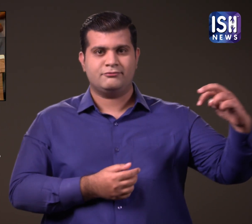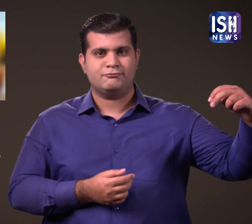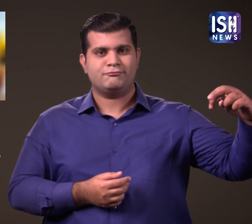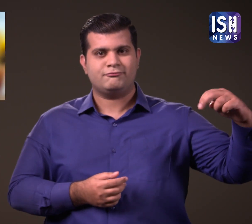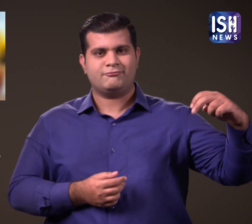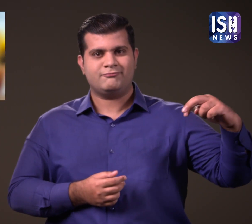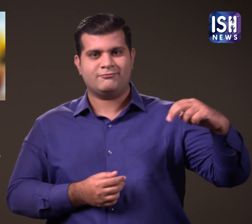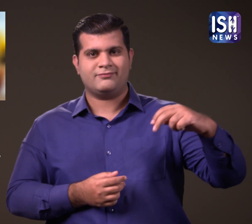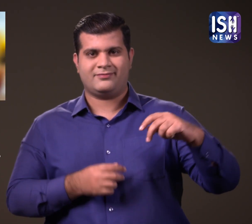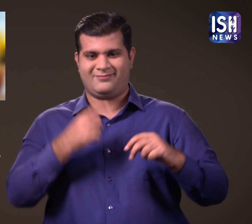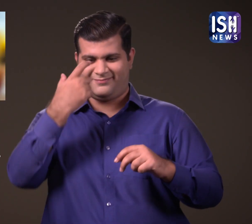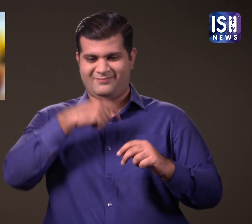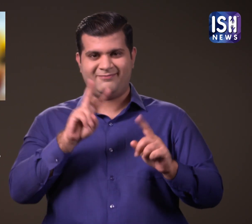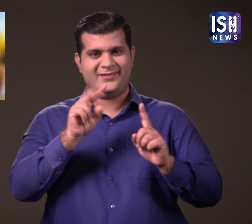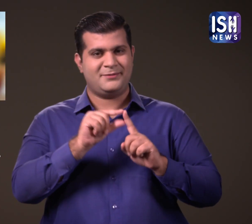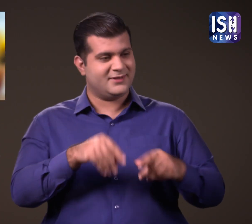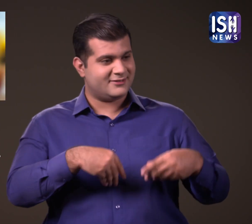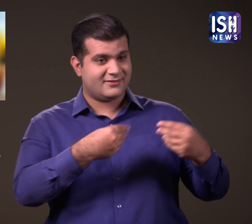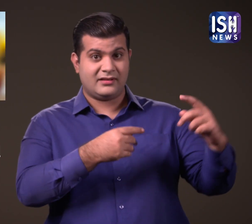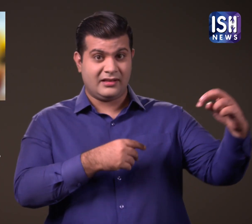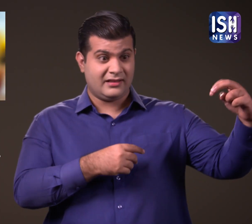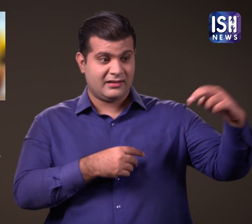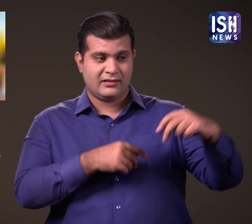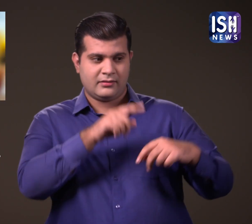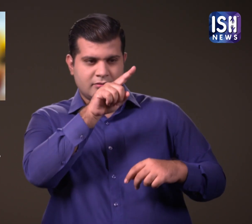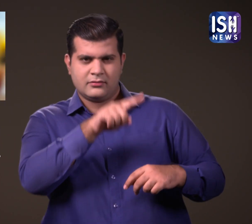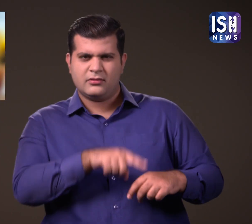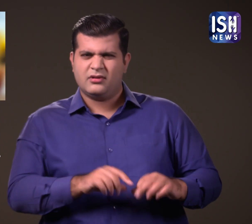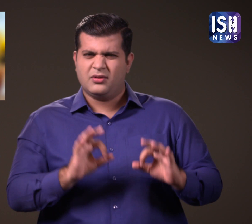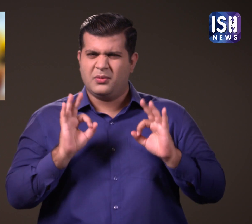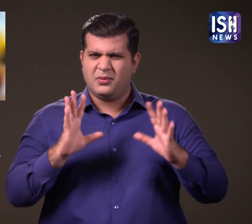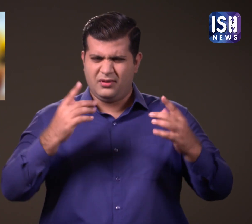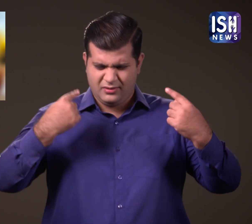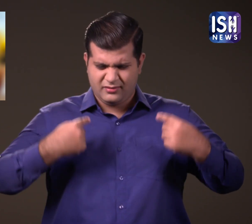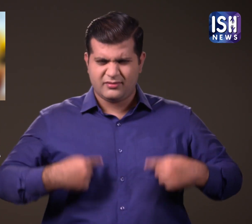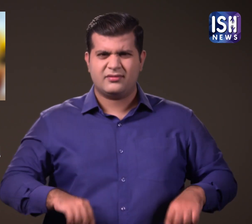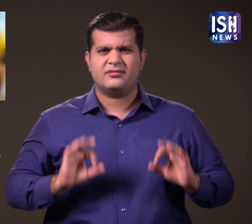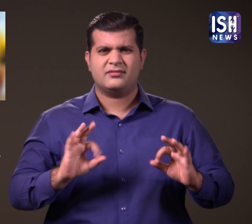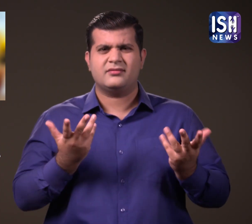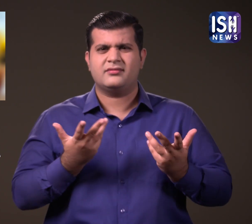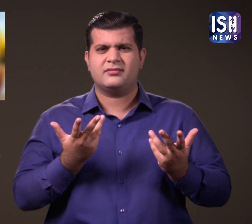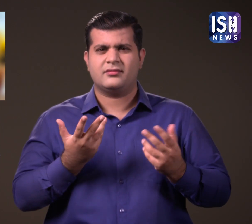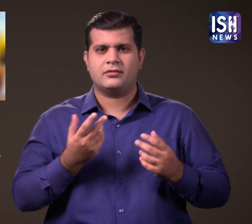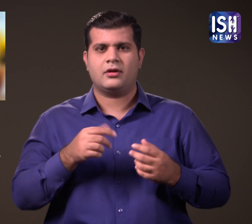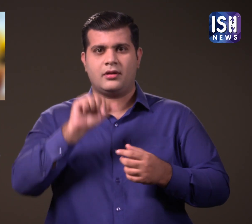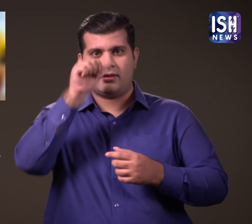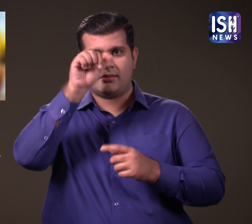जब वह पुरसकार लेने के लिए मंच पर गई तो उन्होंने एक पारंपरिक सारी पैनी हुई थी। बाल बंदे हुए